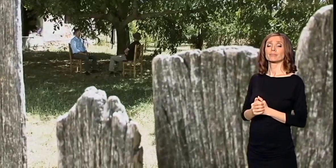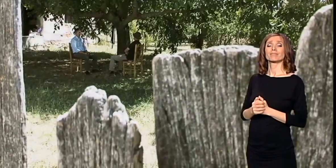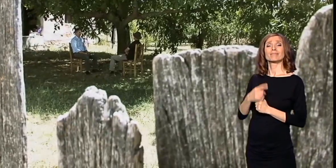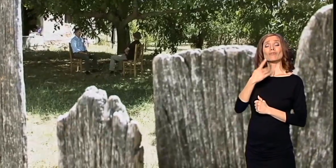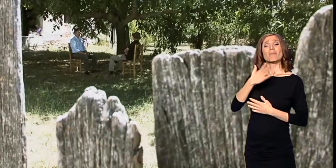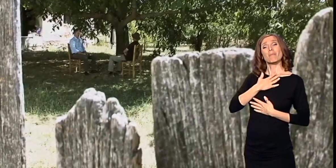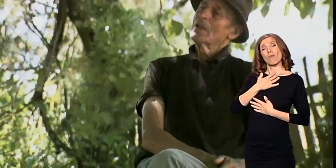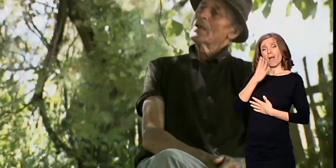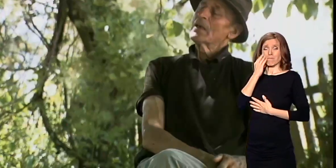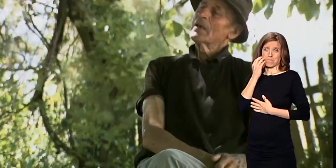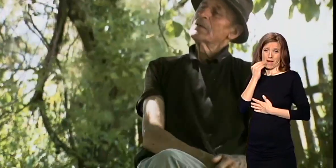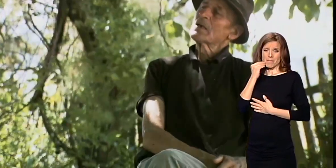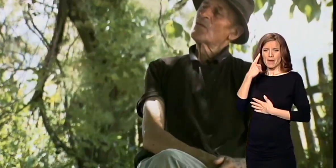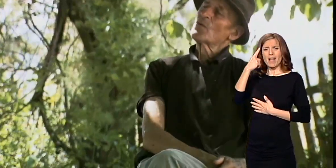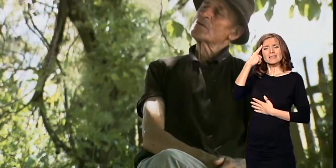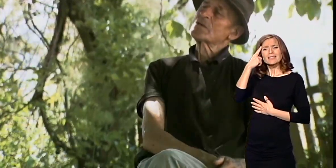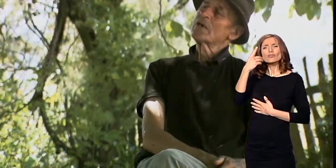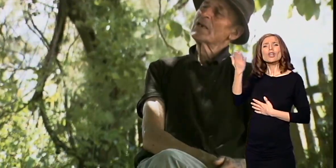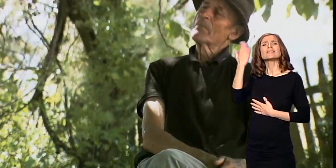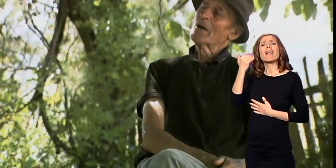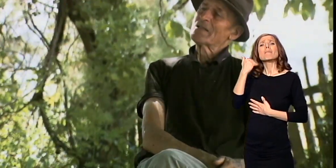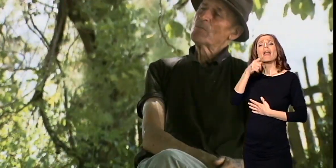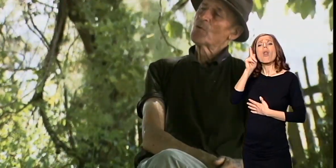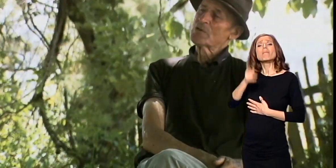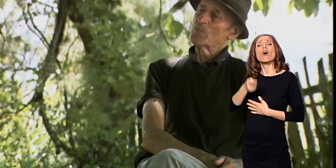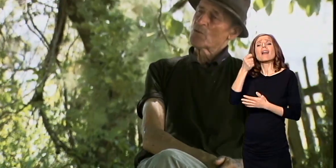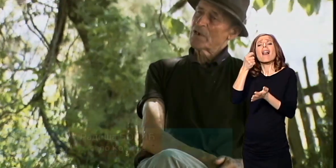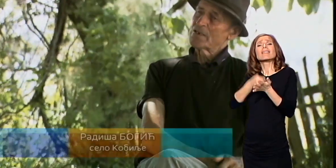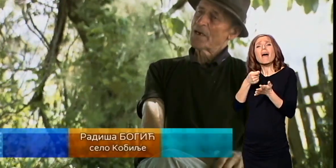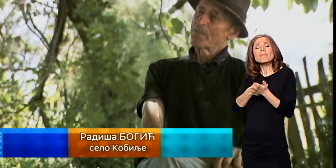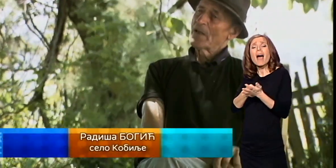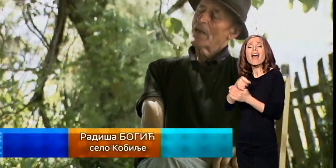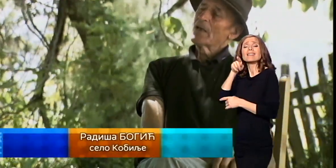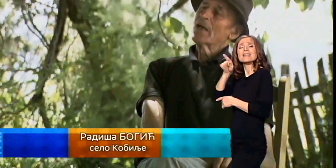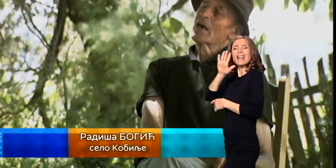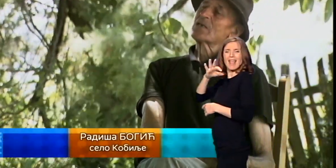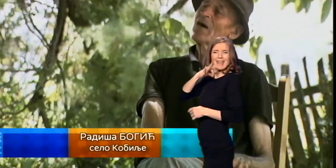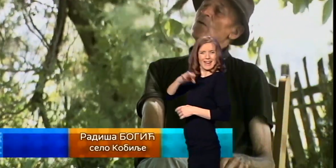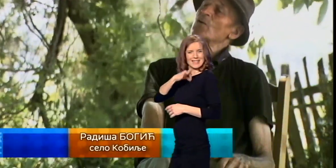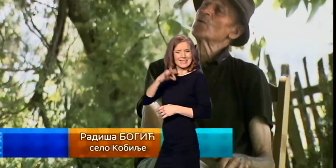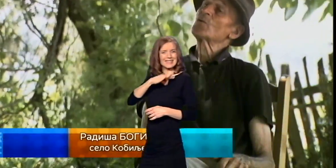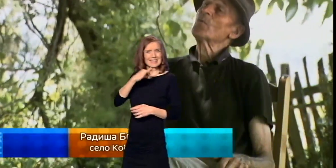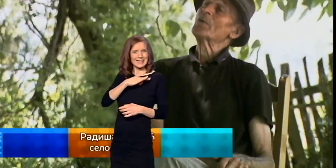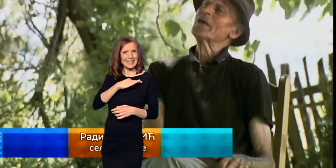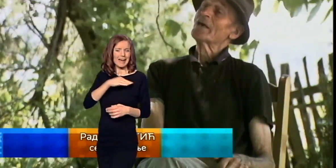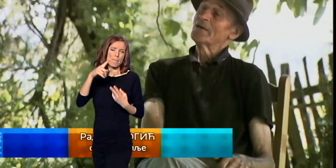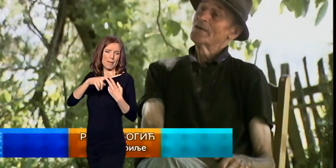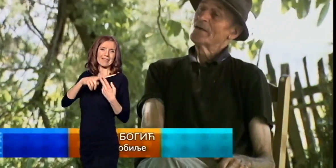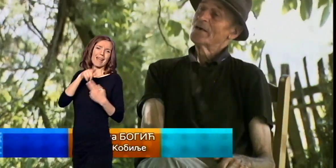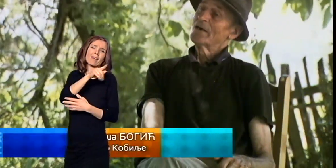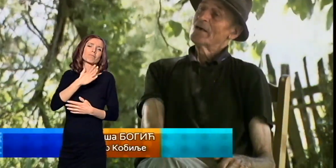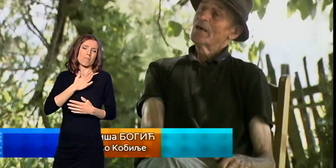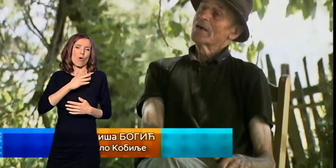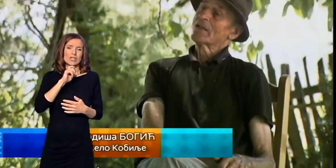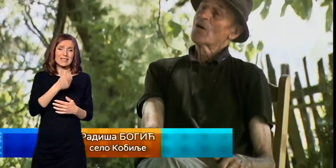morala da plati za svog sina Petra Bogića, mog strica, da ga svako jutro brije